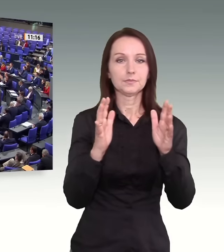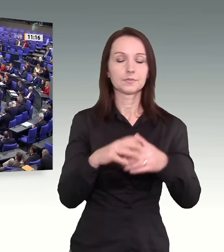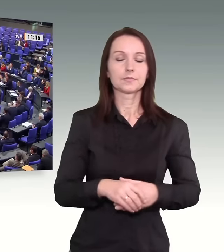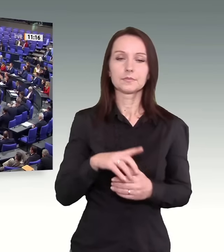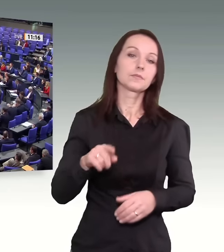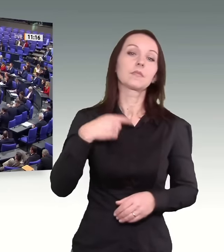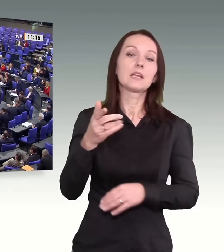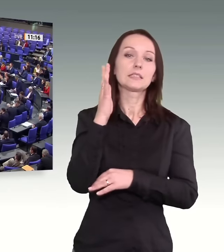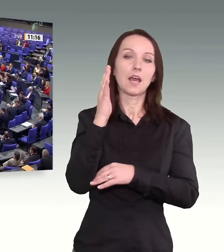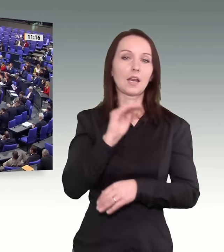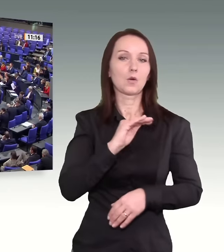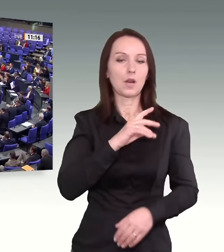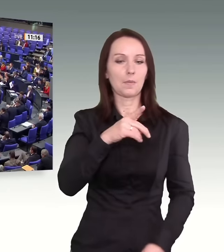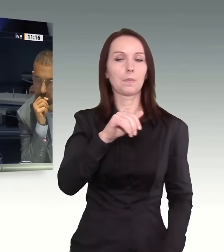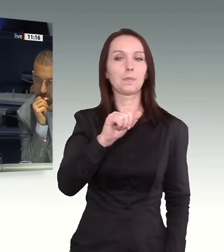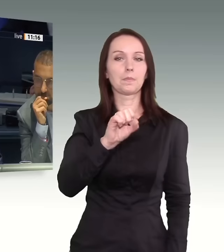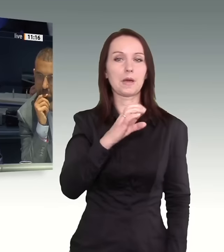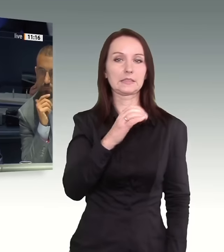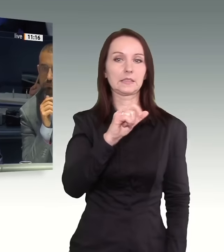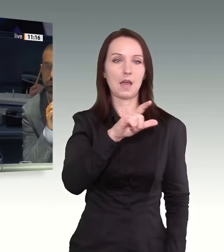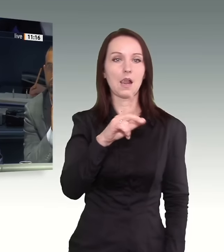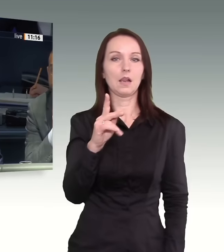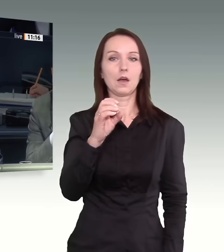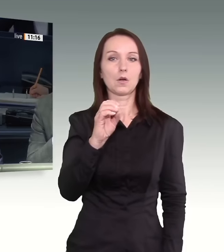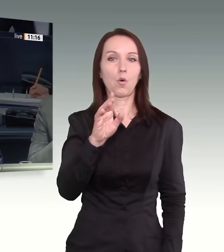Nächster Redner ist der Kollege Pascal Kober, FDP-Fraktion.